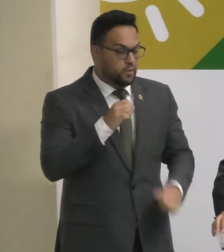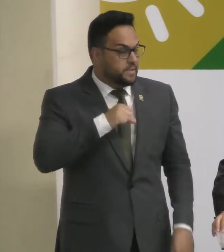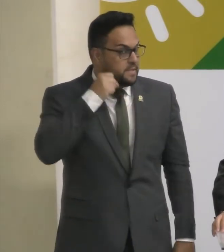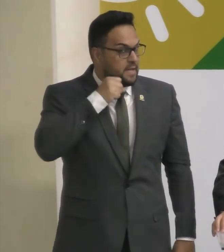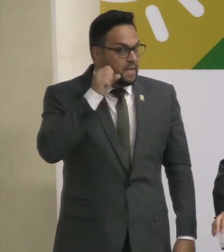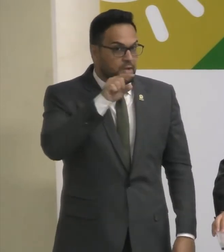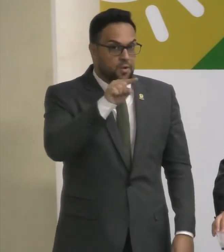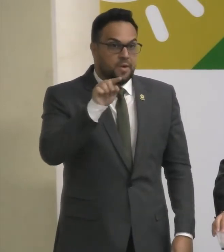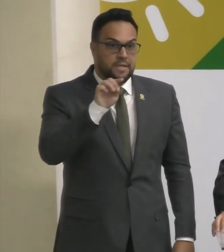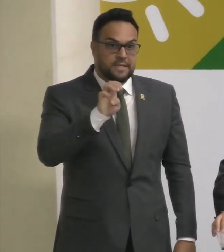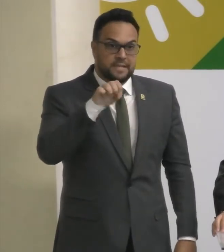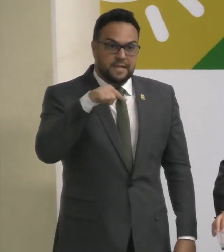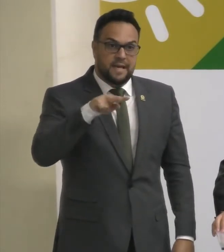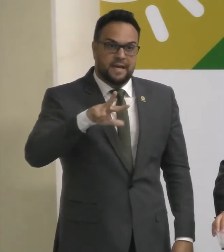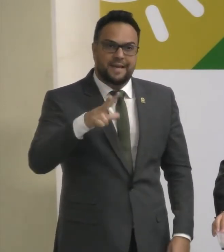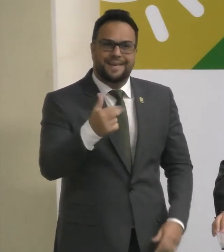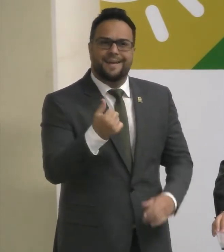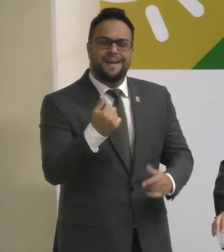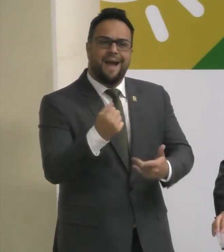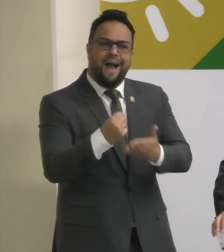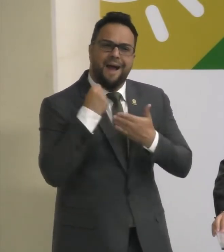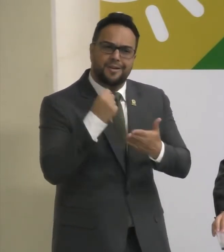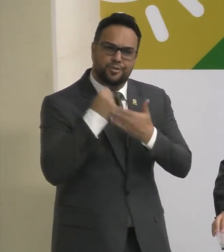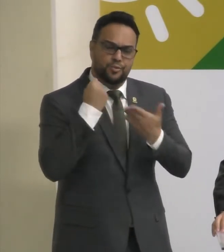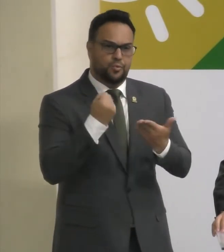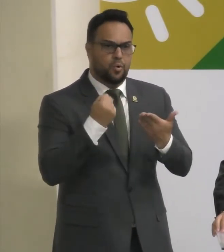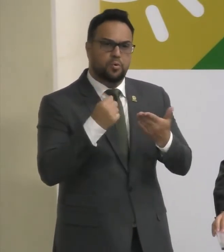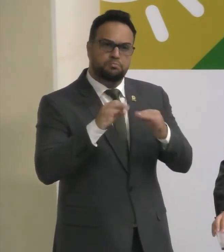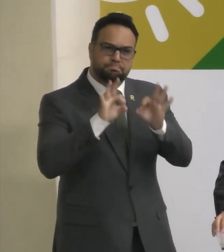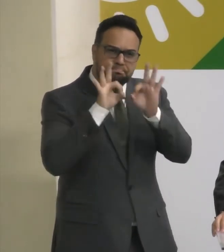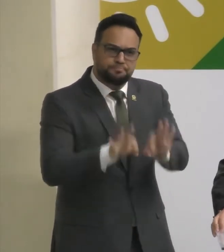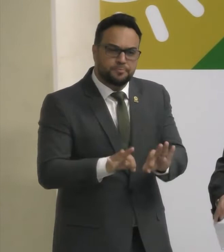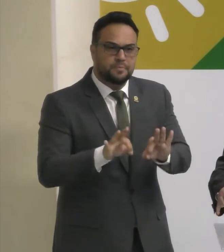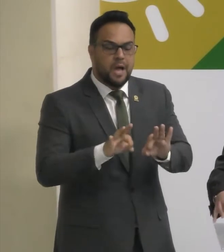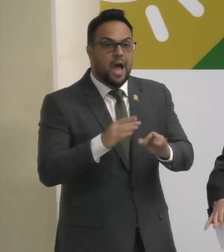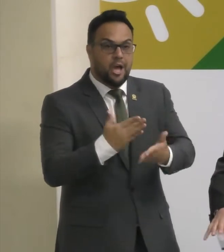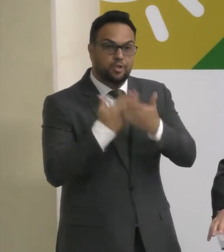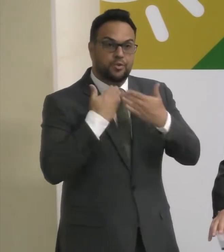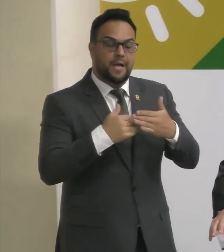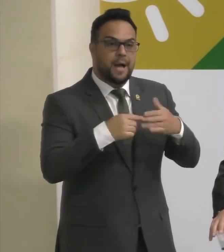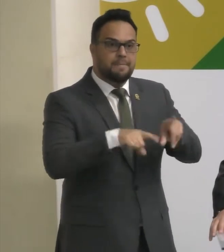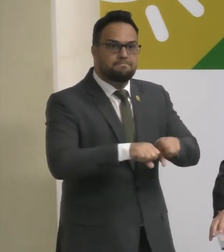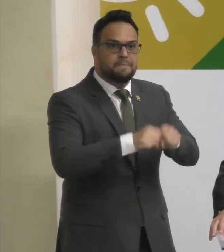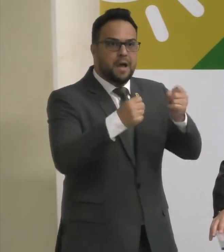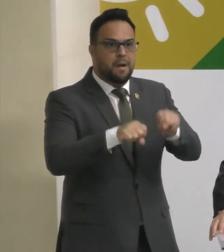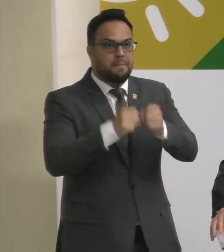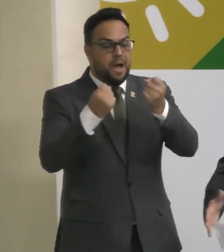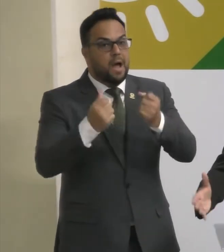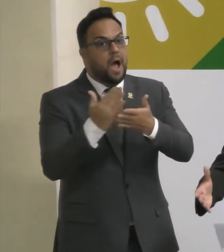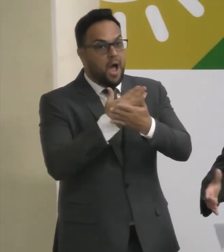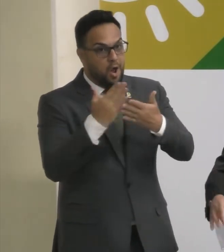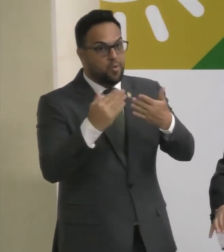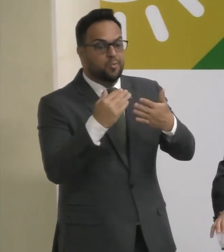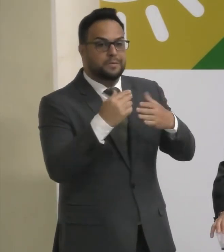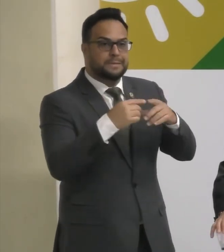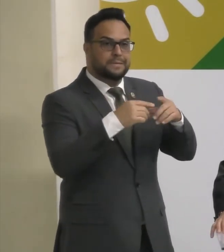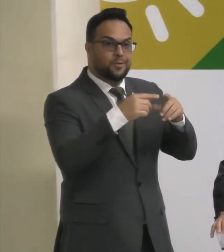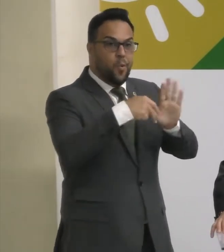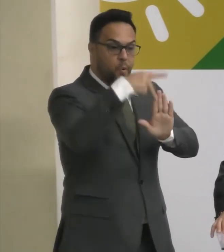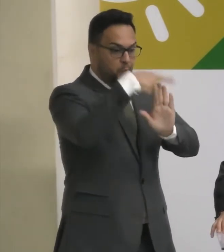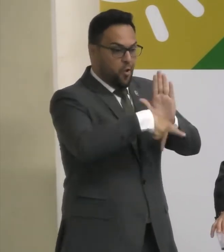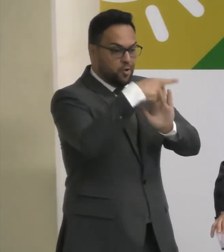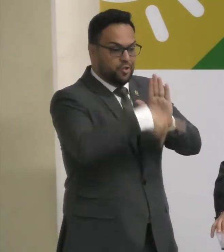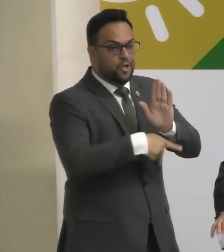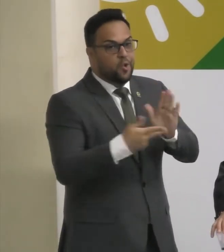E nos ajudou Bastante Para poder Destravar Algumas Algumas Coisas Do projeto E hoje Estamos aqui Nesse dia